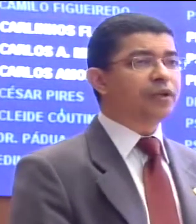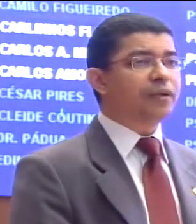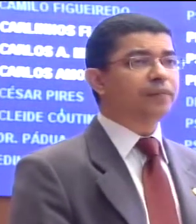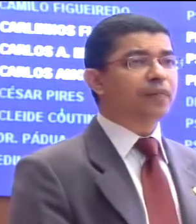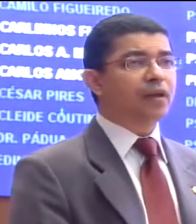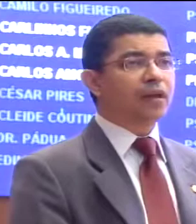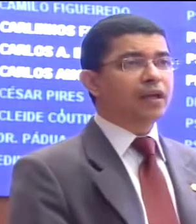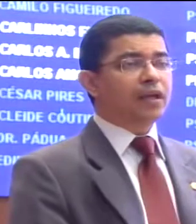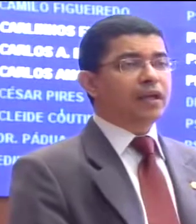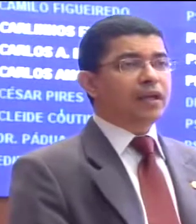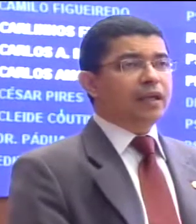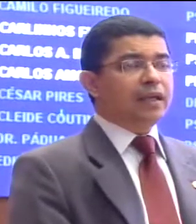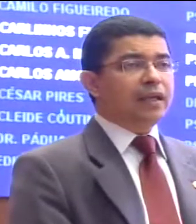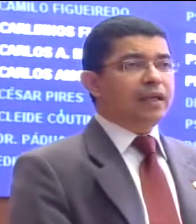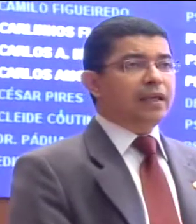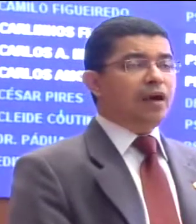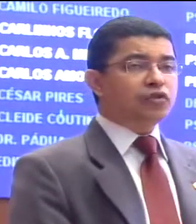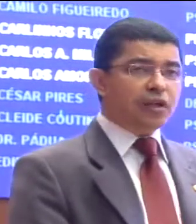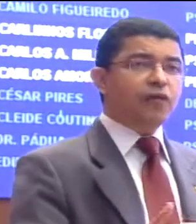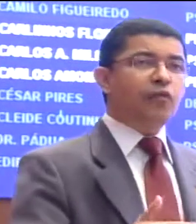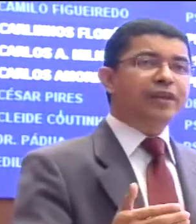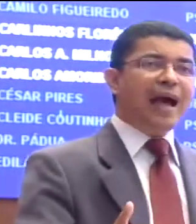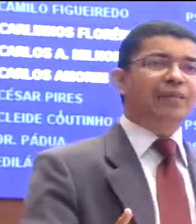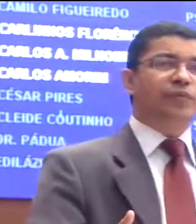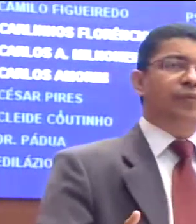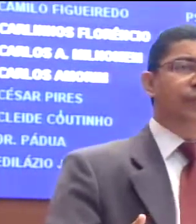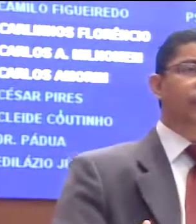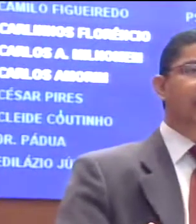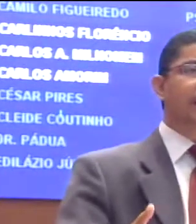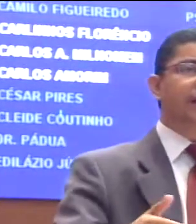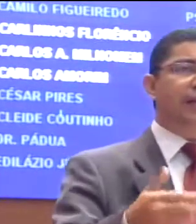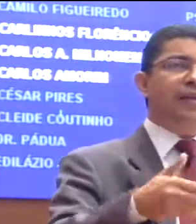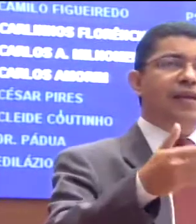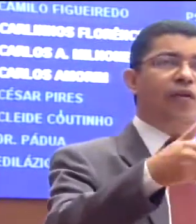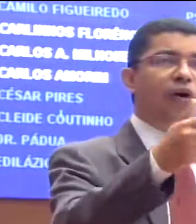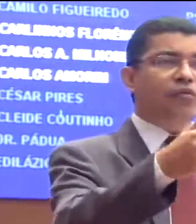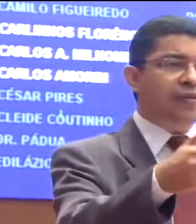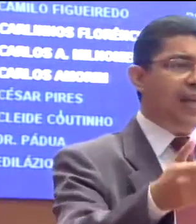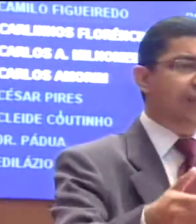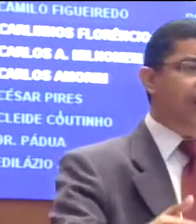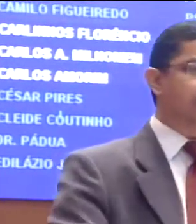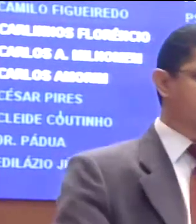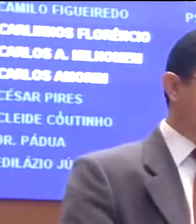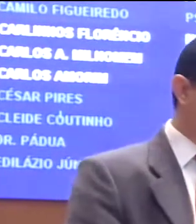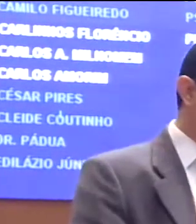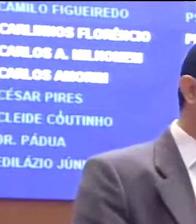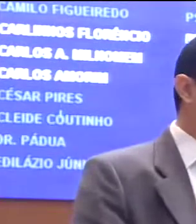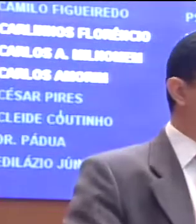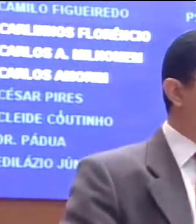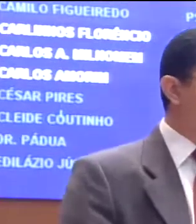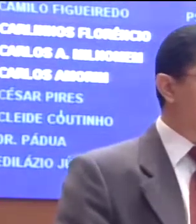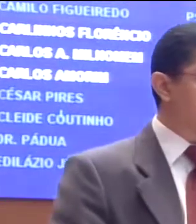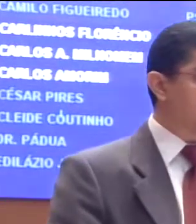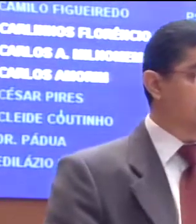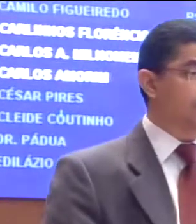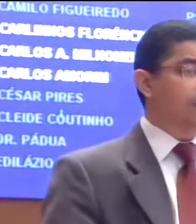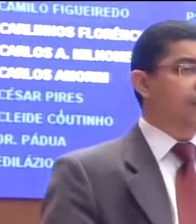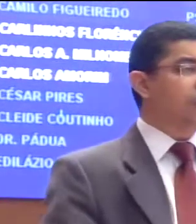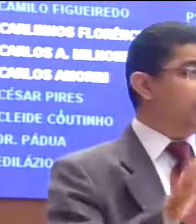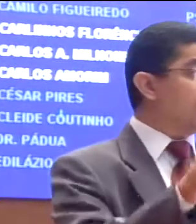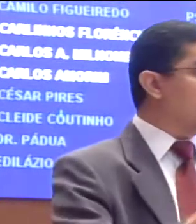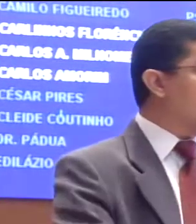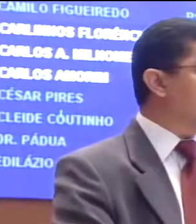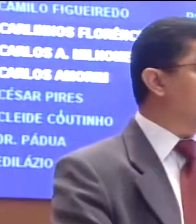aqui em uma posição muito ruim. E eu tive o cuidado, de antes de trazer outros elementos que me foram expostos,